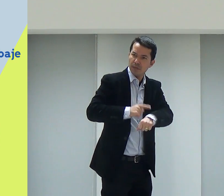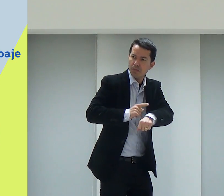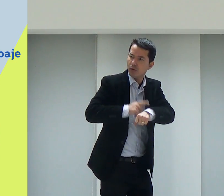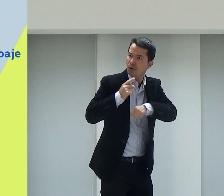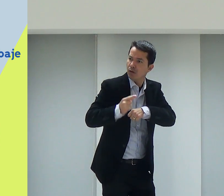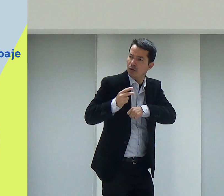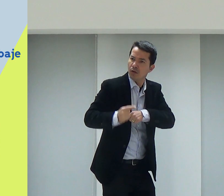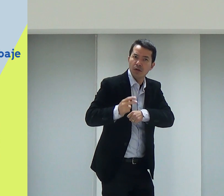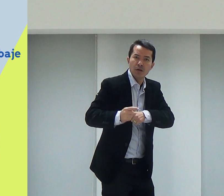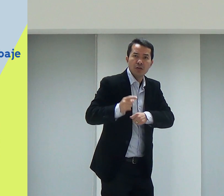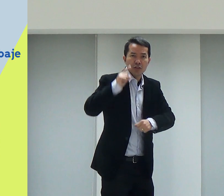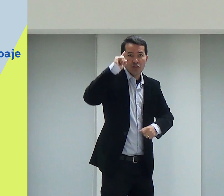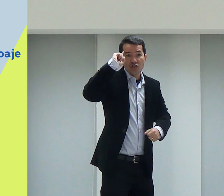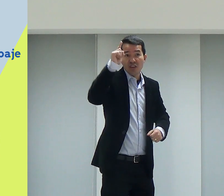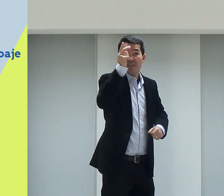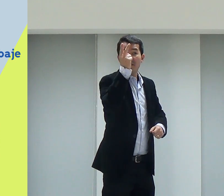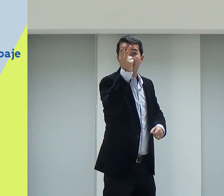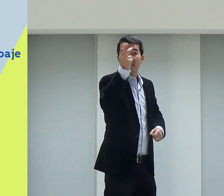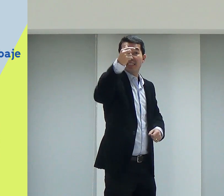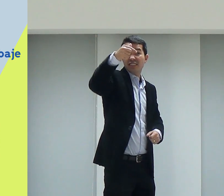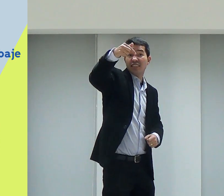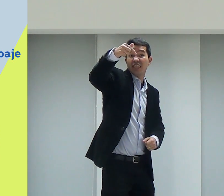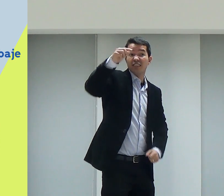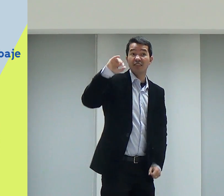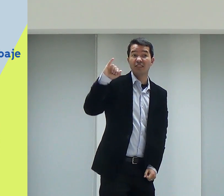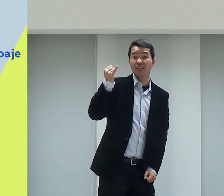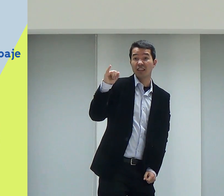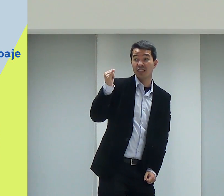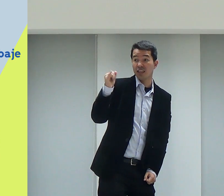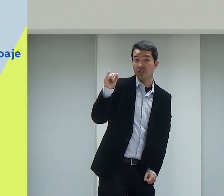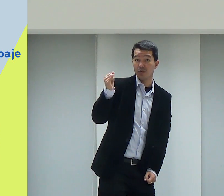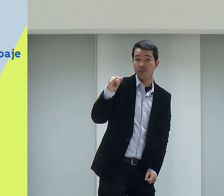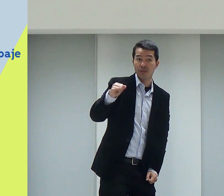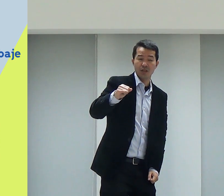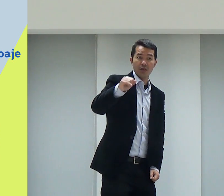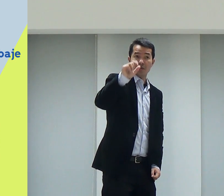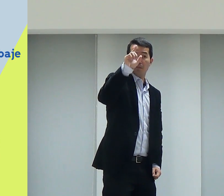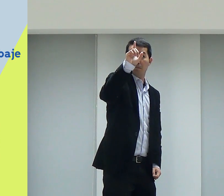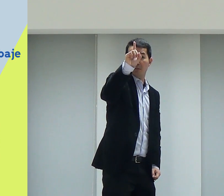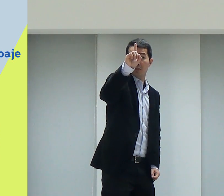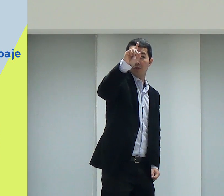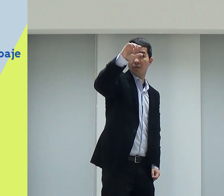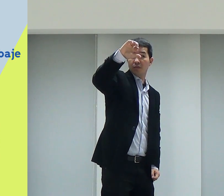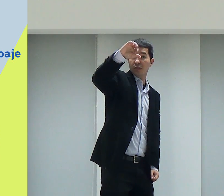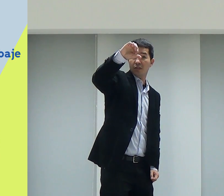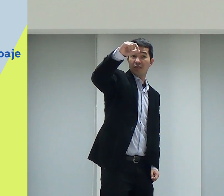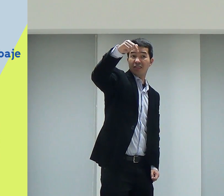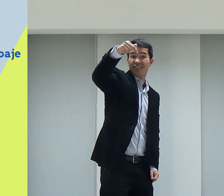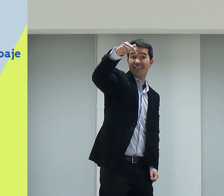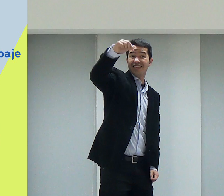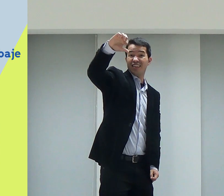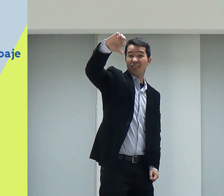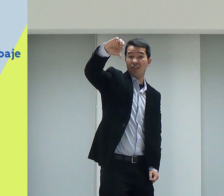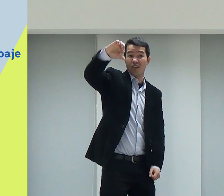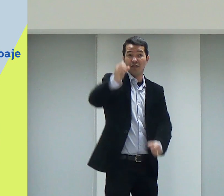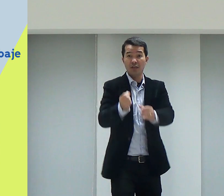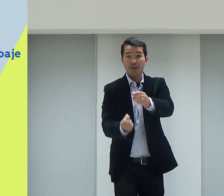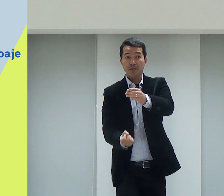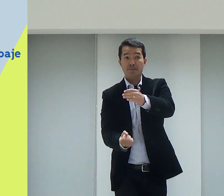Aí depois, né? O tempo foi passando. Aí no dia vinte e sete de janeiro de mil novecentos e setenta